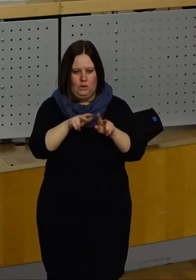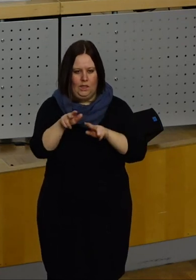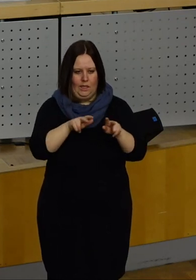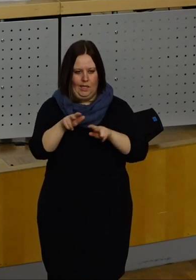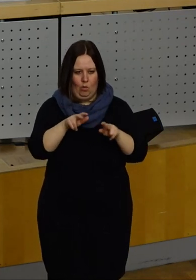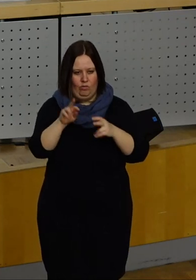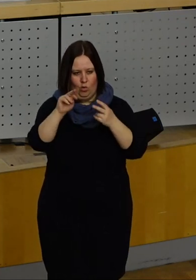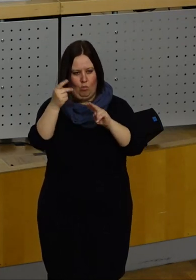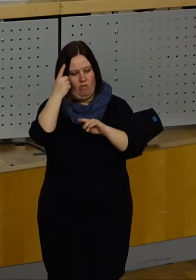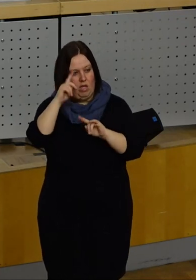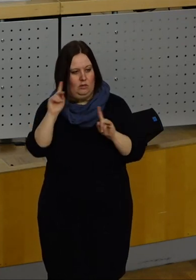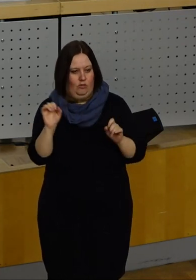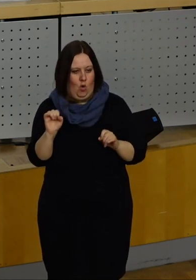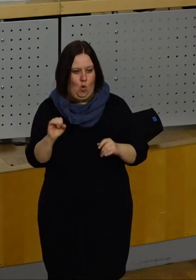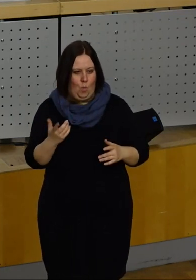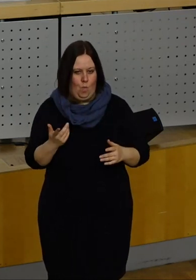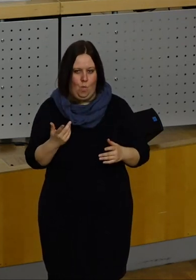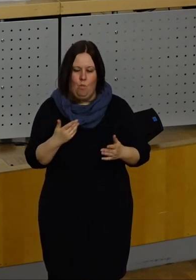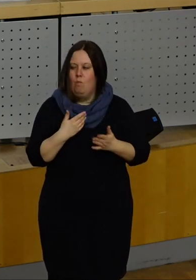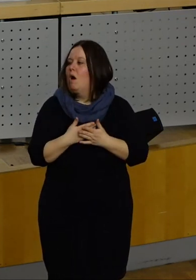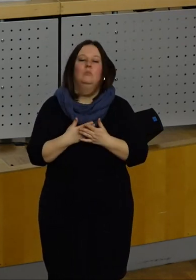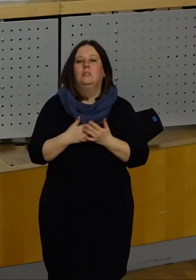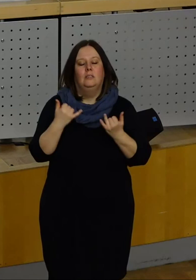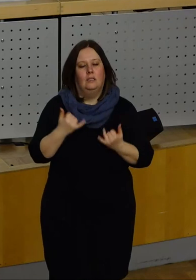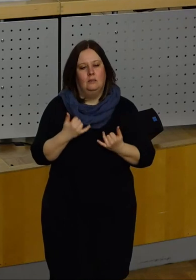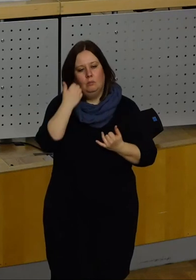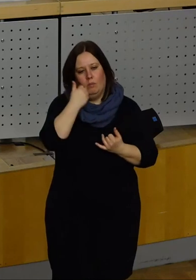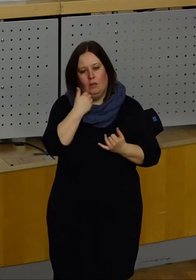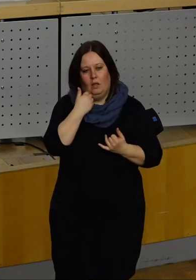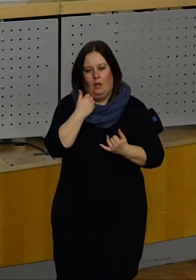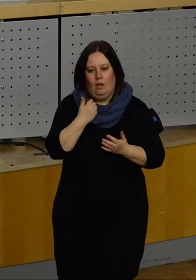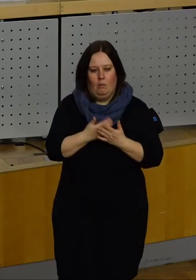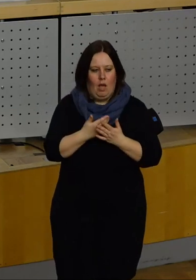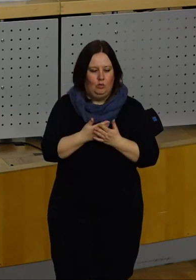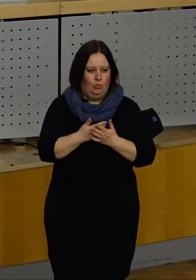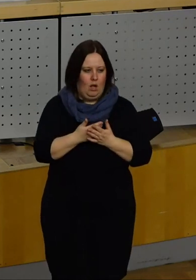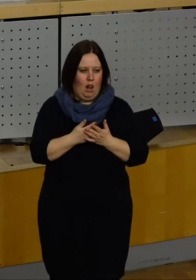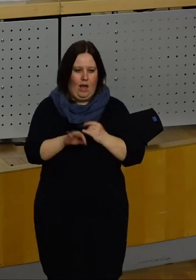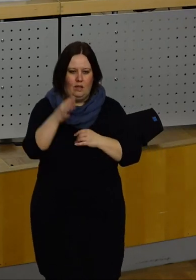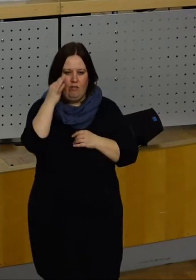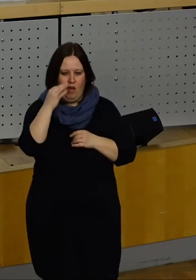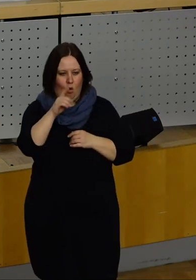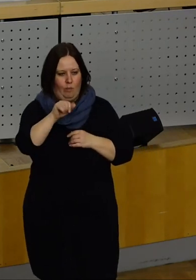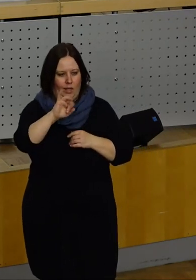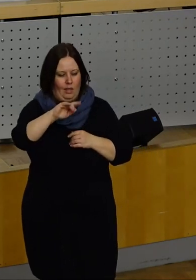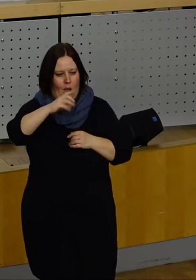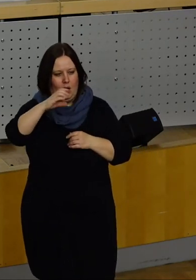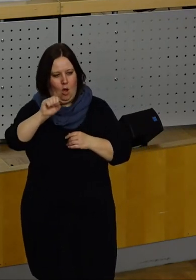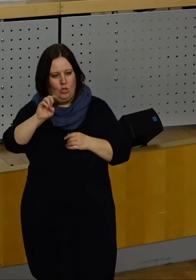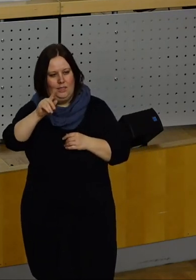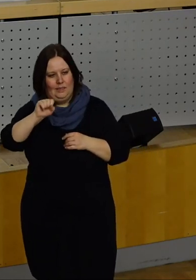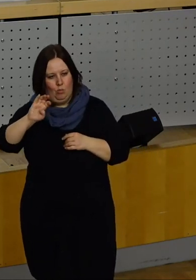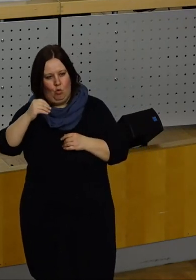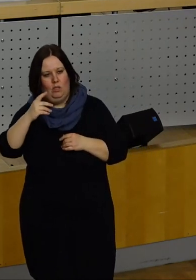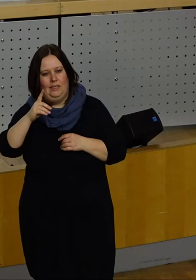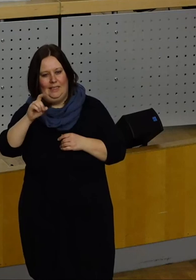Weisheit verändert, warum auch immer. Und jetzt erklären Sie mal bitte, warum jetzt ein Beispiel, eine Frau, Miriam Claudia Simone de Mies